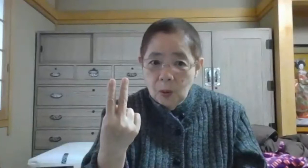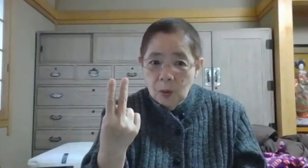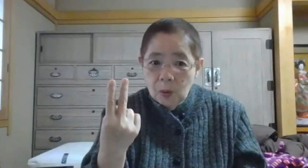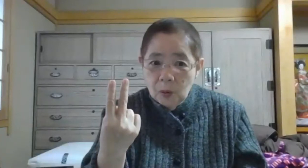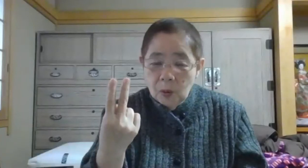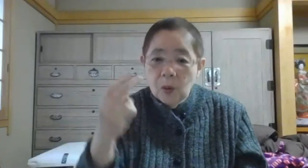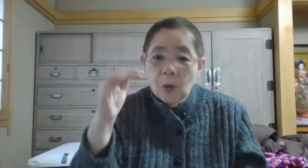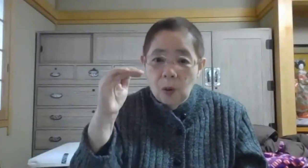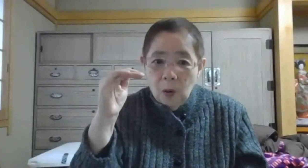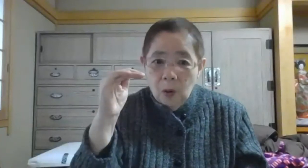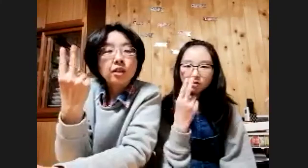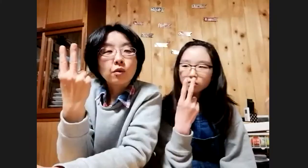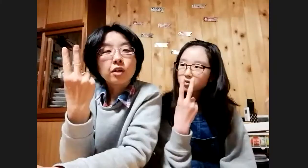とと、なんでこれと